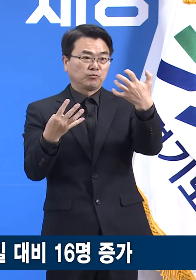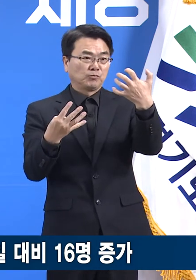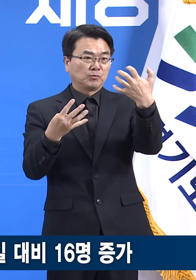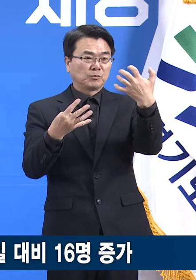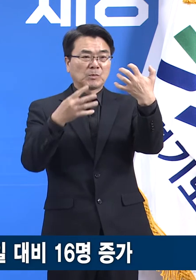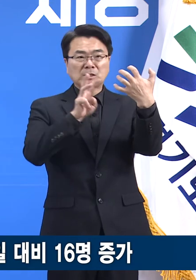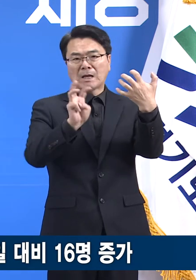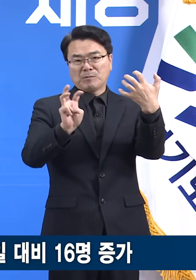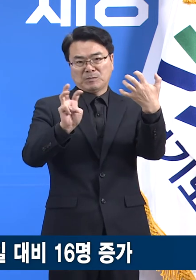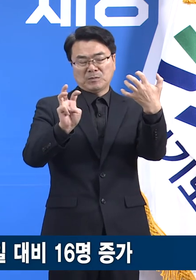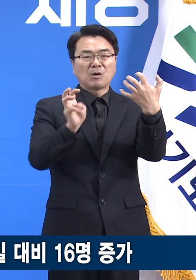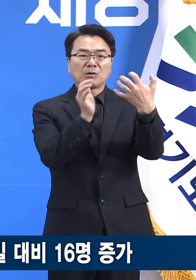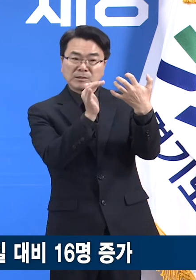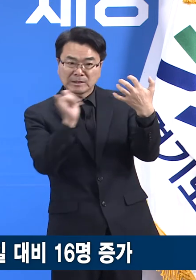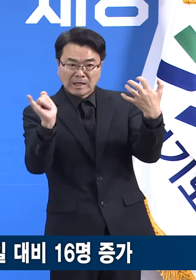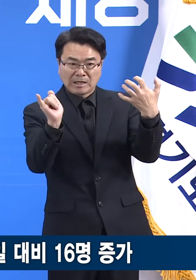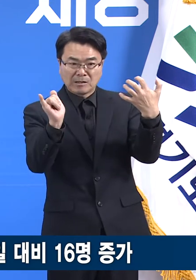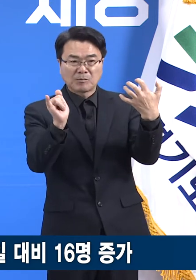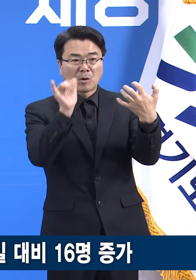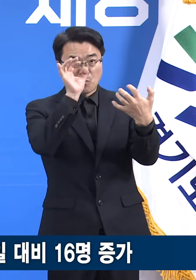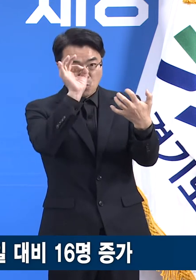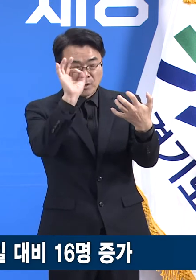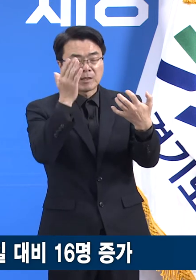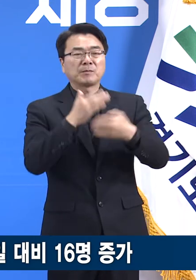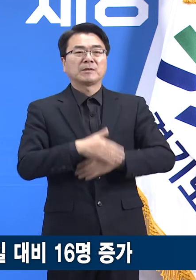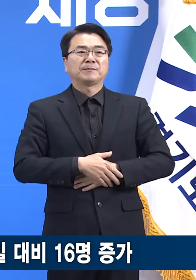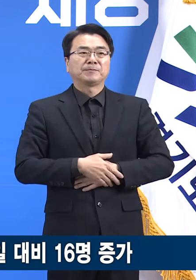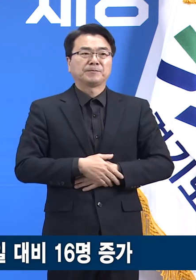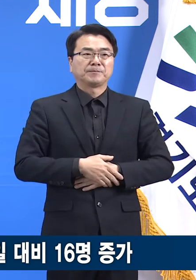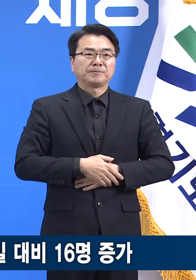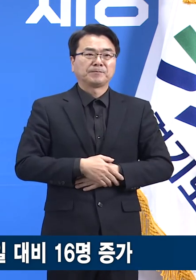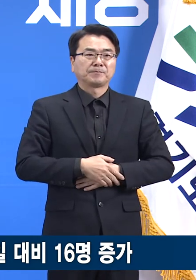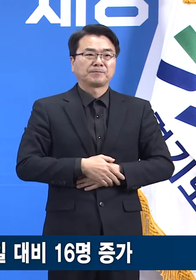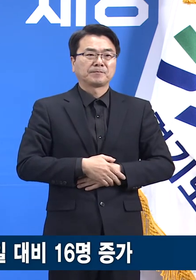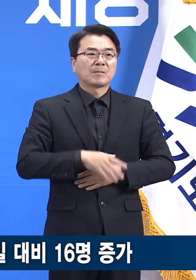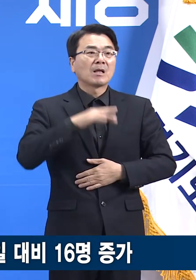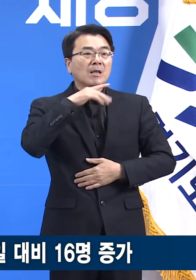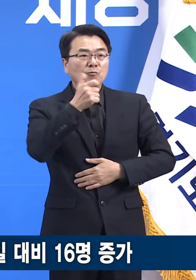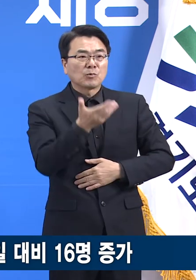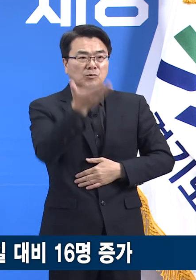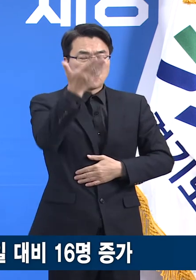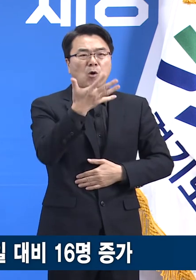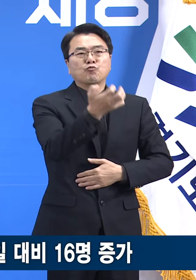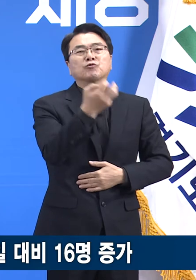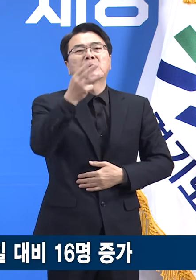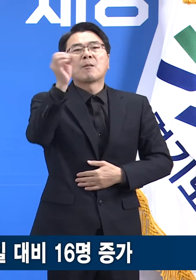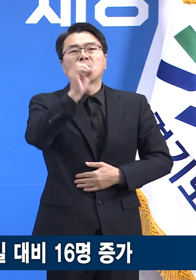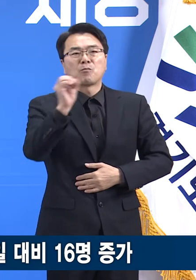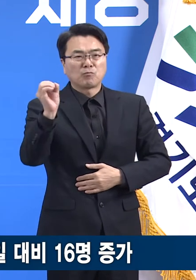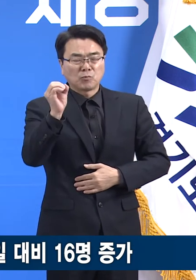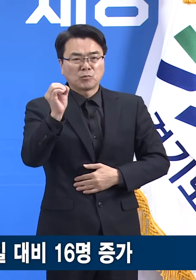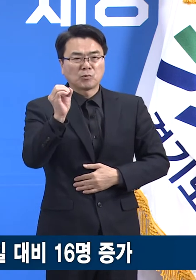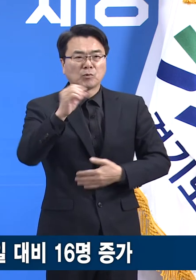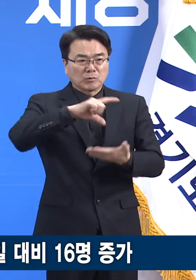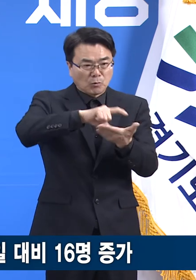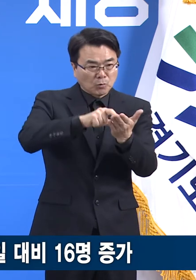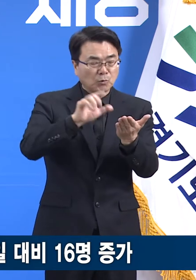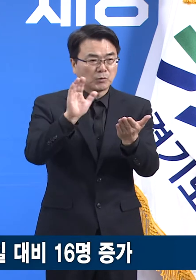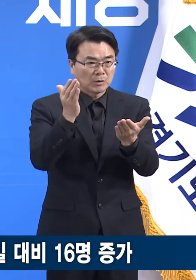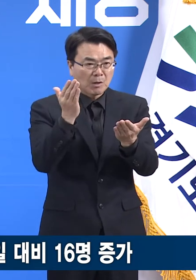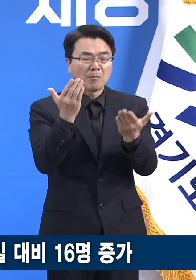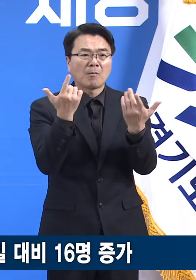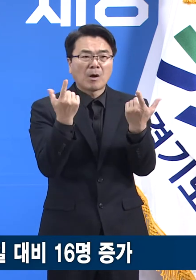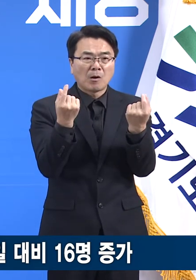30명으로 나타났습니다. 사망자 중 60세 이상은 93% 80세 이상은 49%로